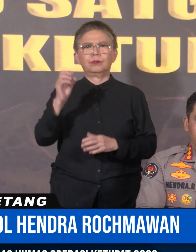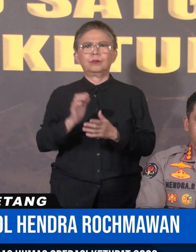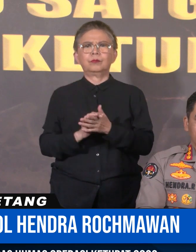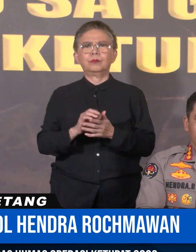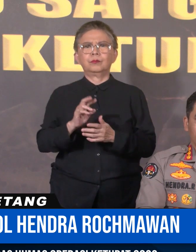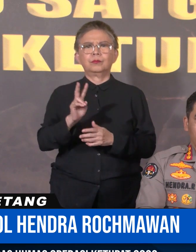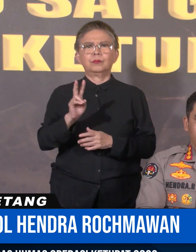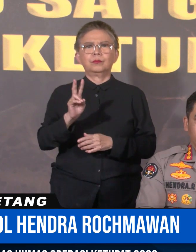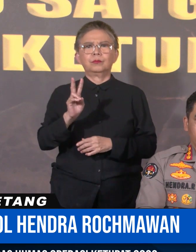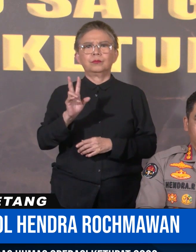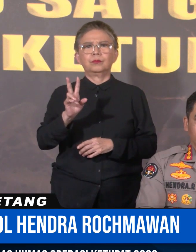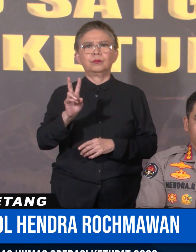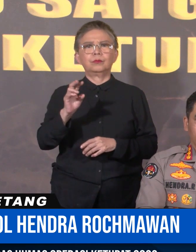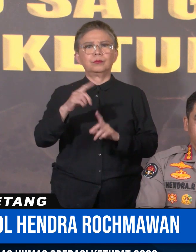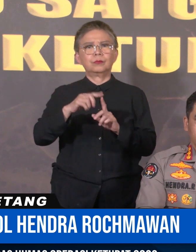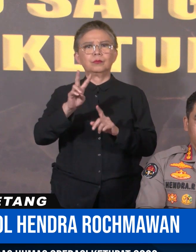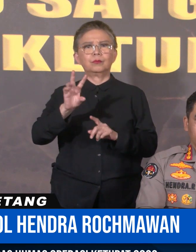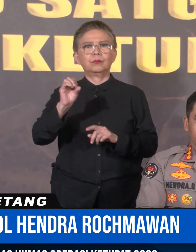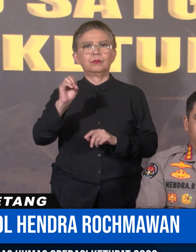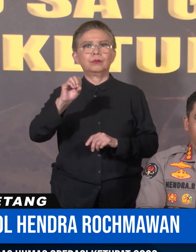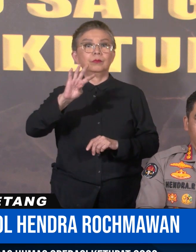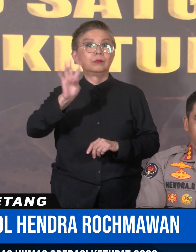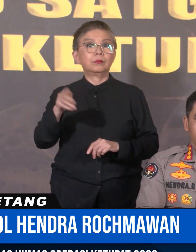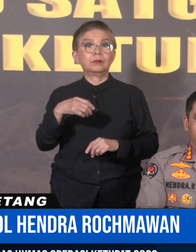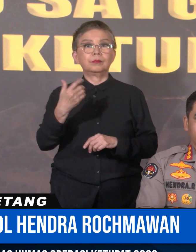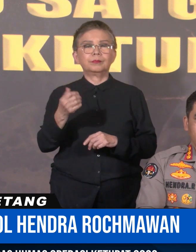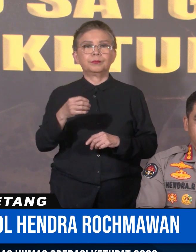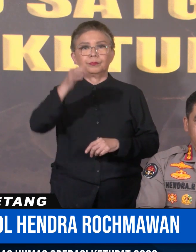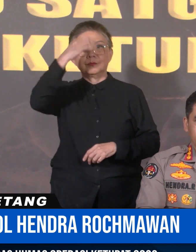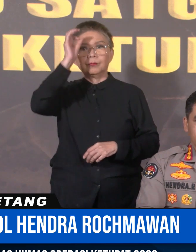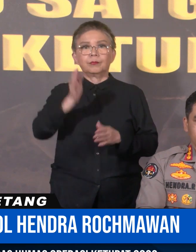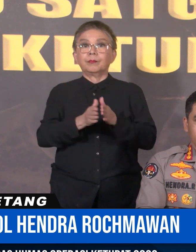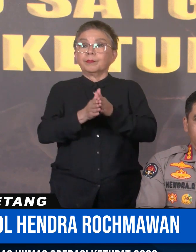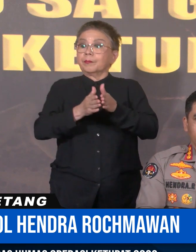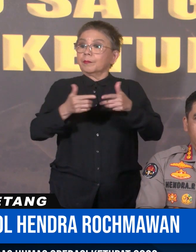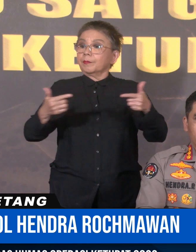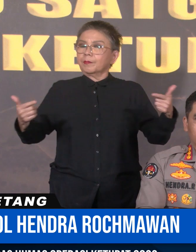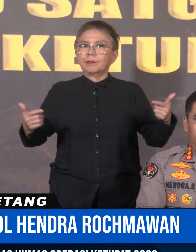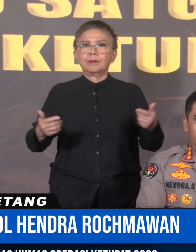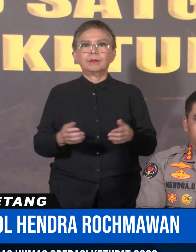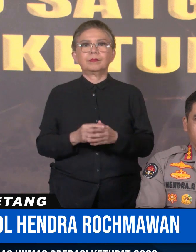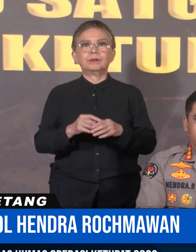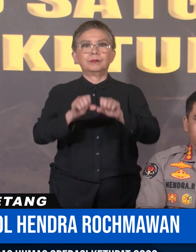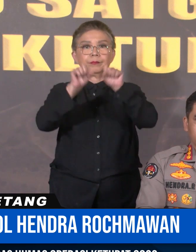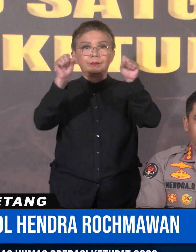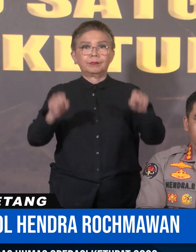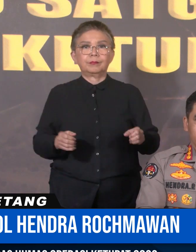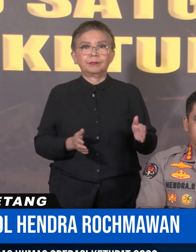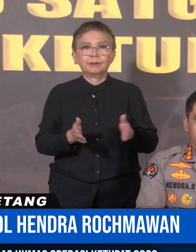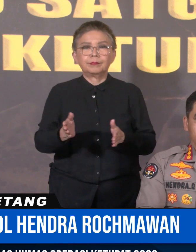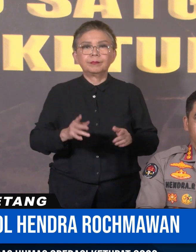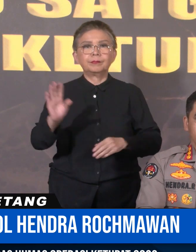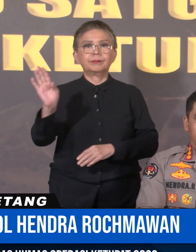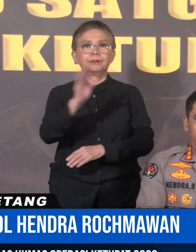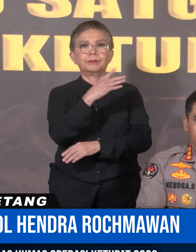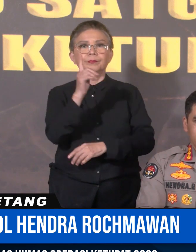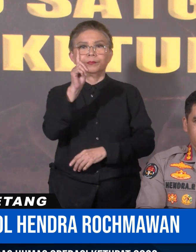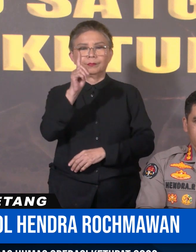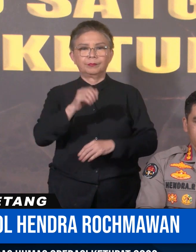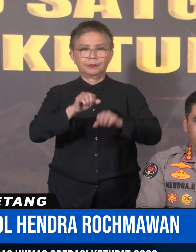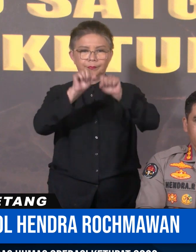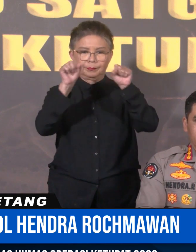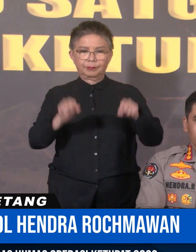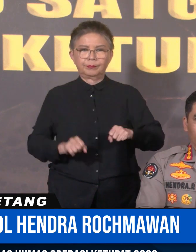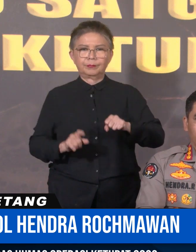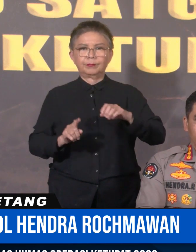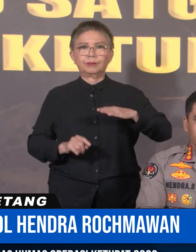Kamis 20 April 2023 Polri memperpanjang Pemberlakuan rekaya salu lintas sistem satu